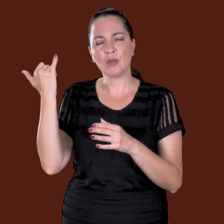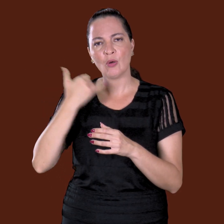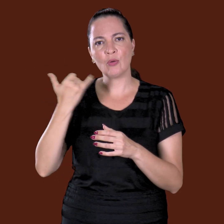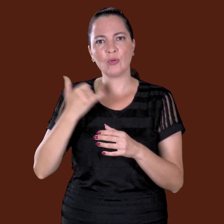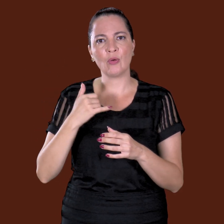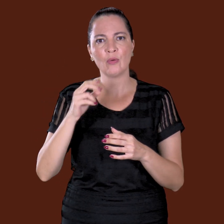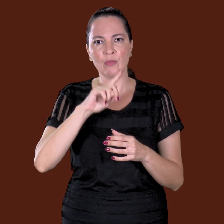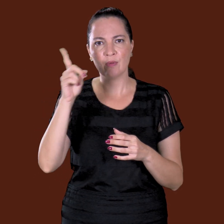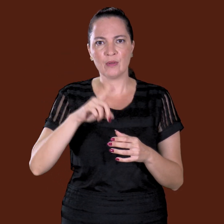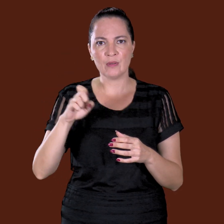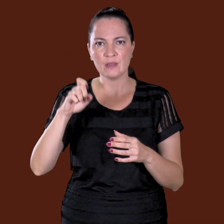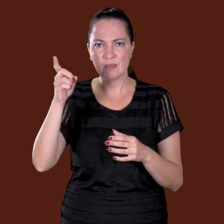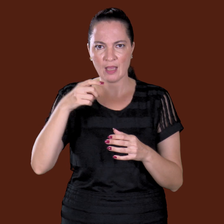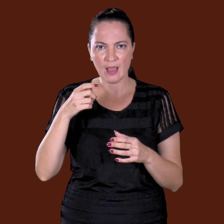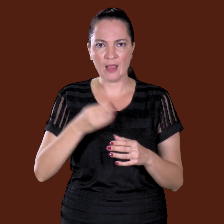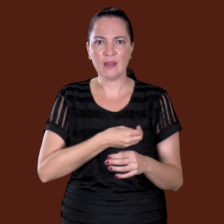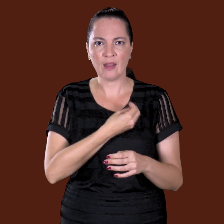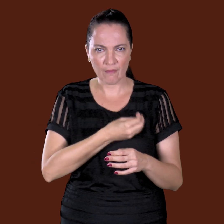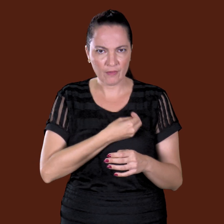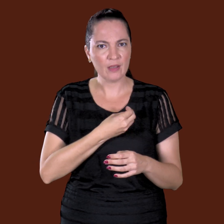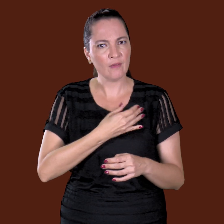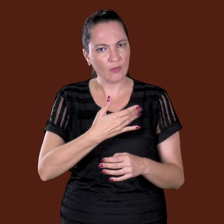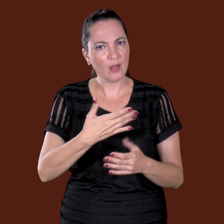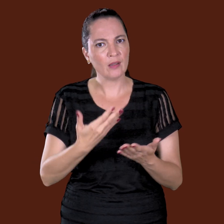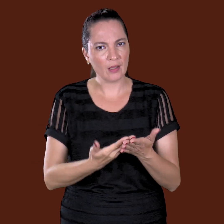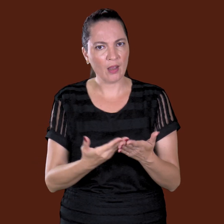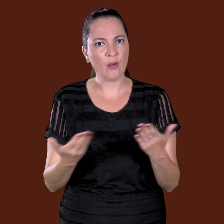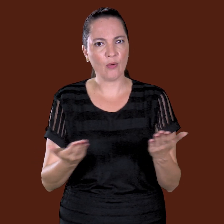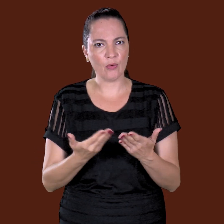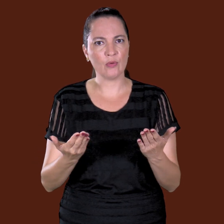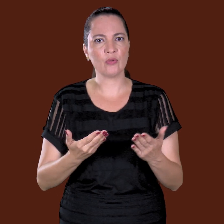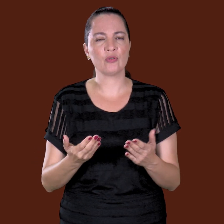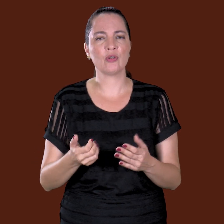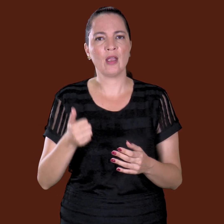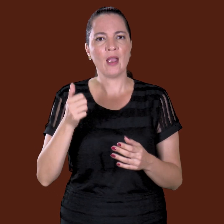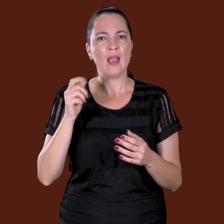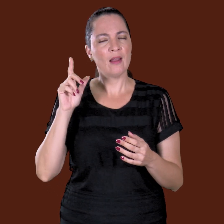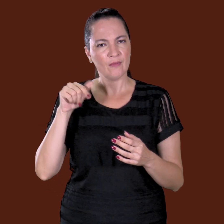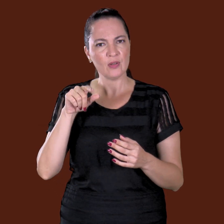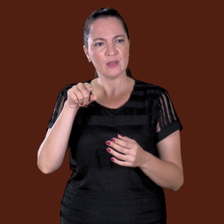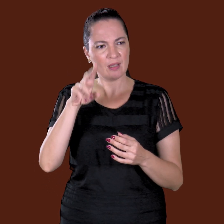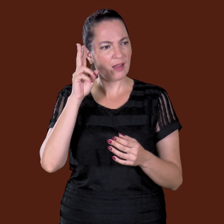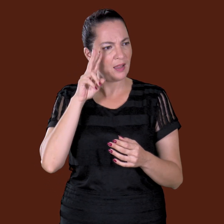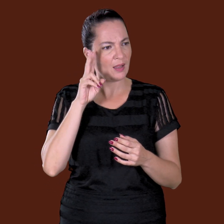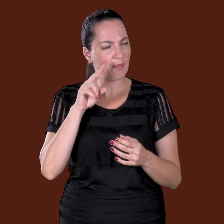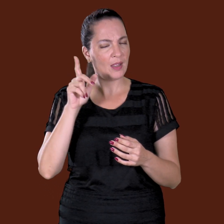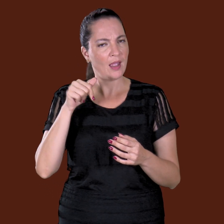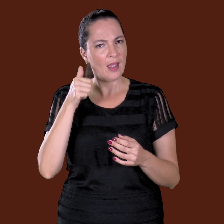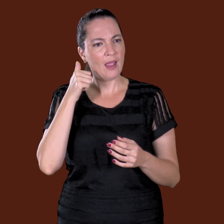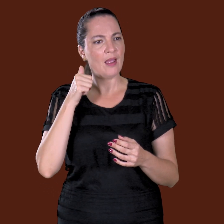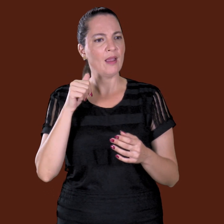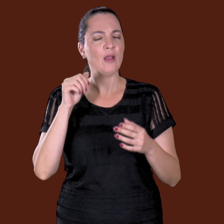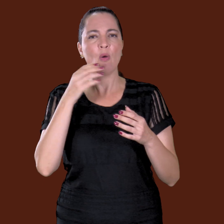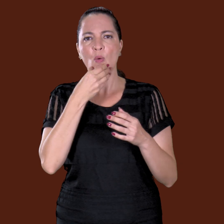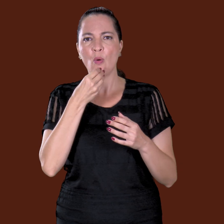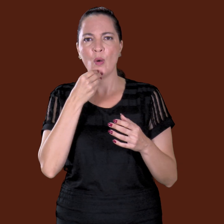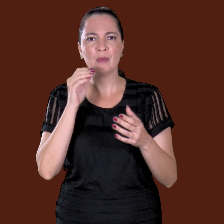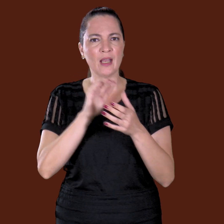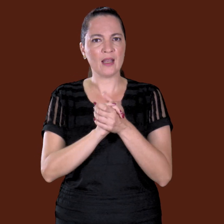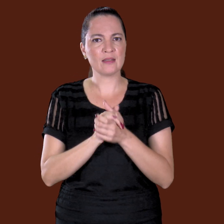tá vivo, a moeda dele, você lembra do Zé Lindo? Que era casado com a moeda, tinha vinte e tantos filhos, espírita, tudo adotado, a moeda dele morreu, morreu de